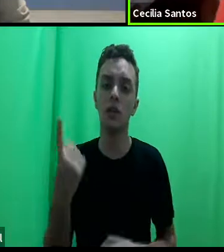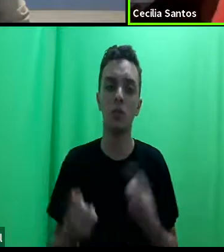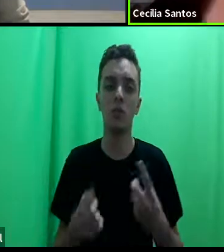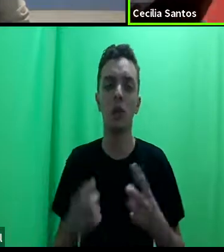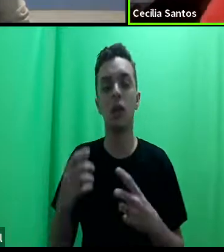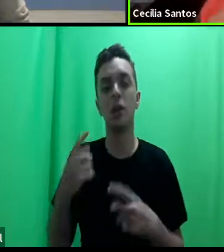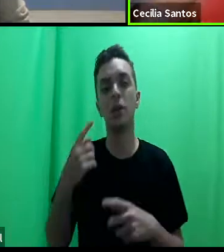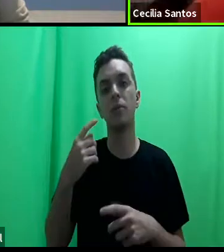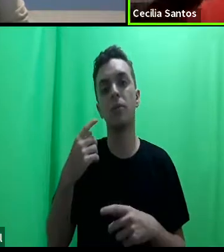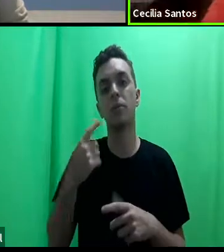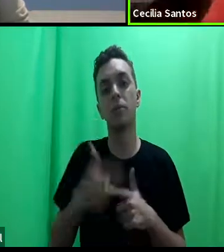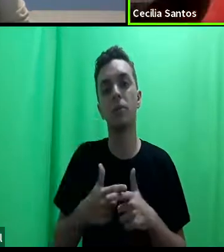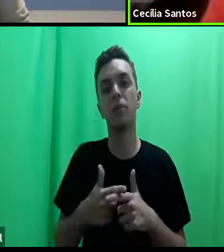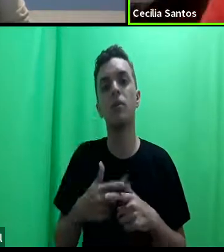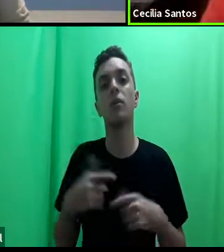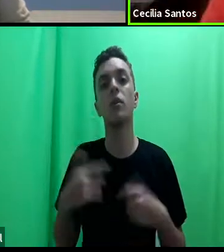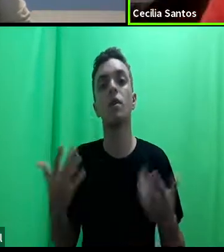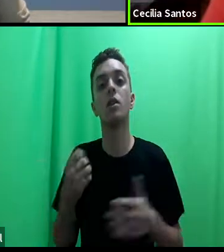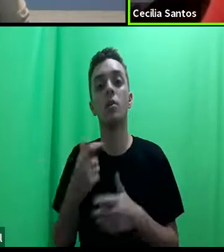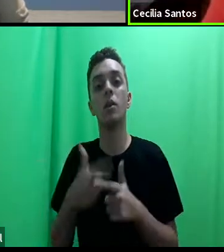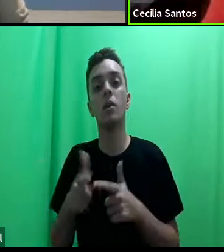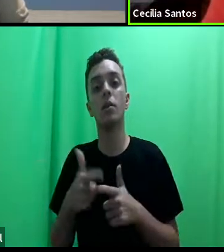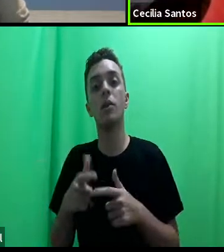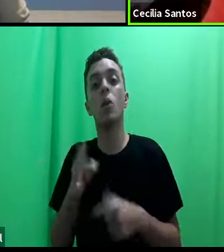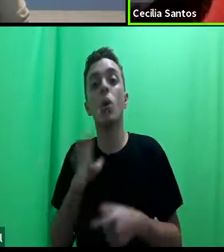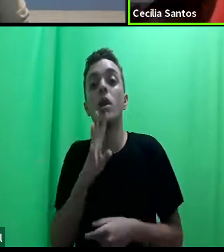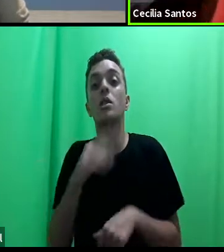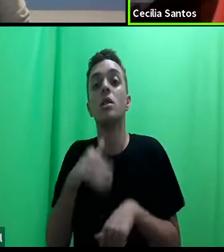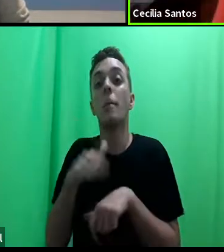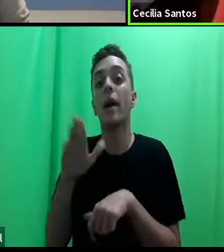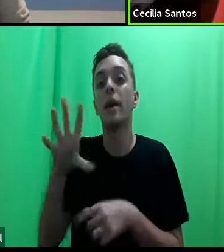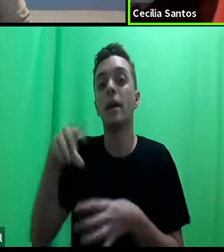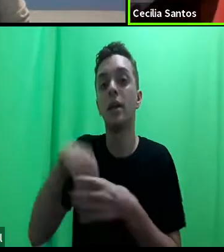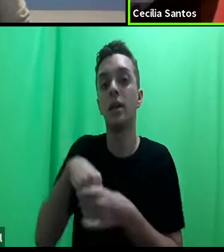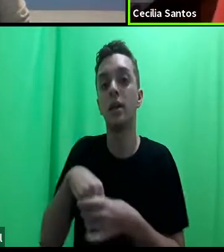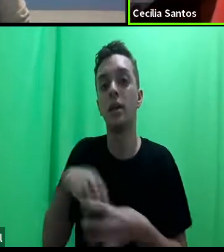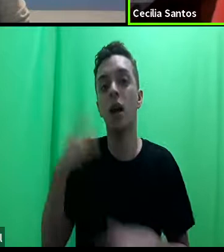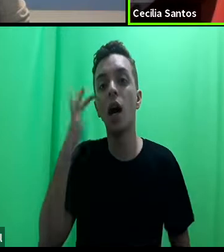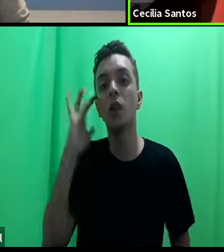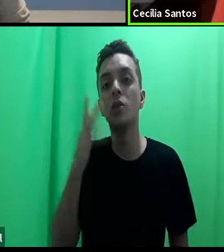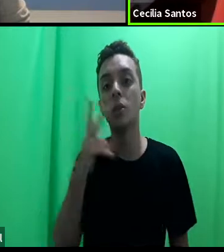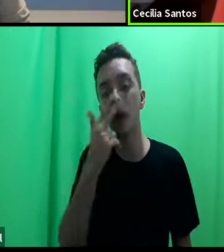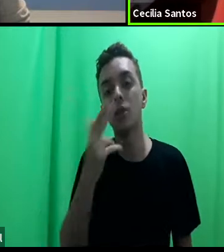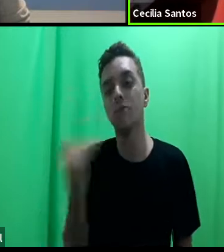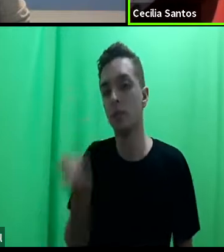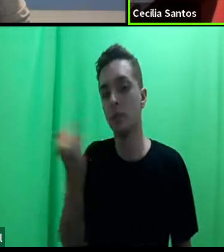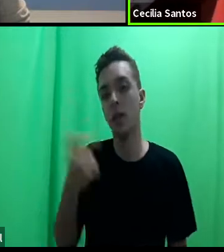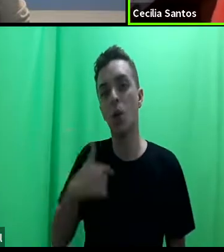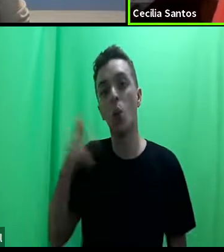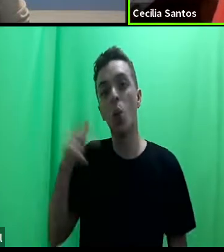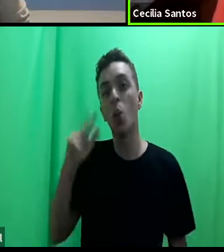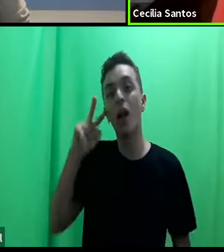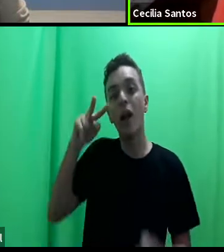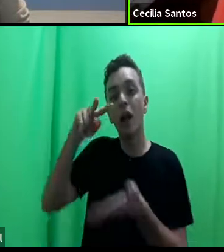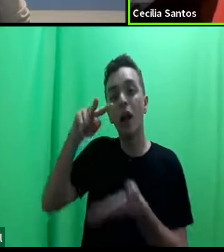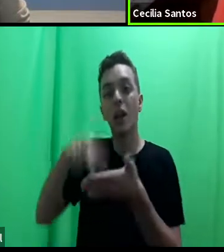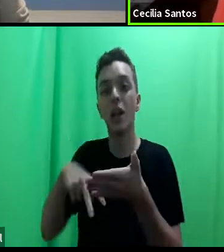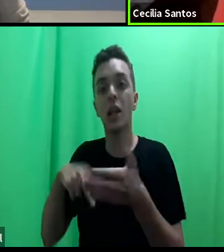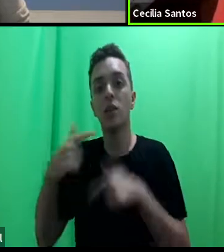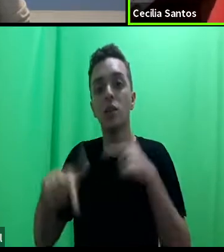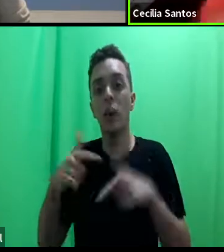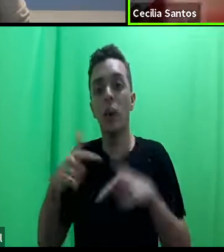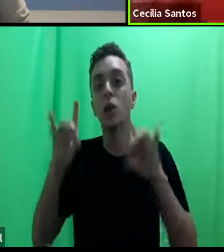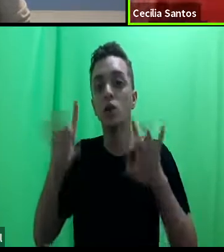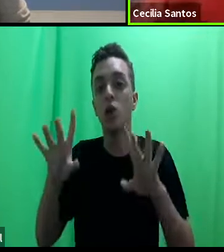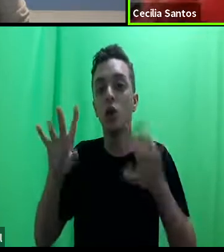Enfim, conhecer mais dessa realidade acho que me parece importante. Eu nunca li um trabalho só sobre as